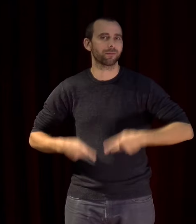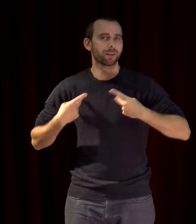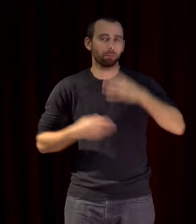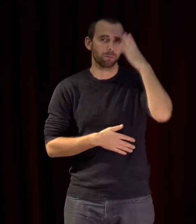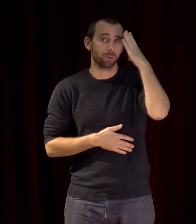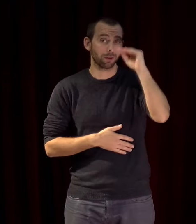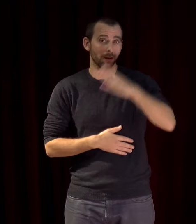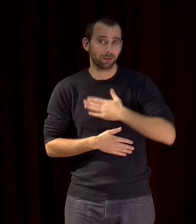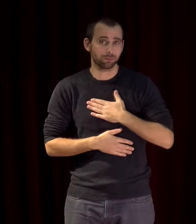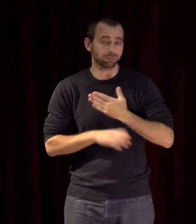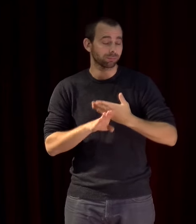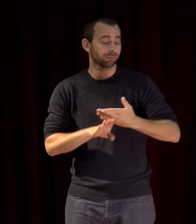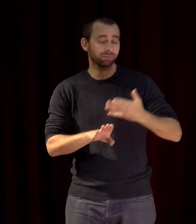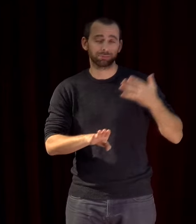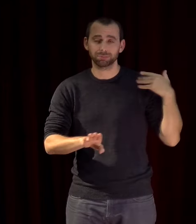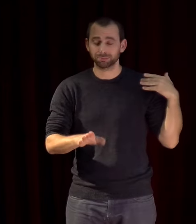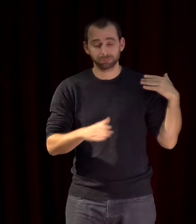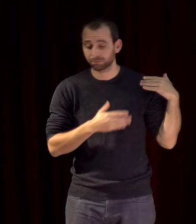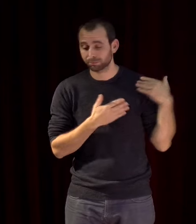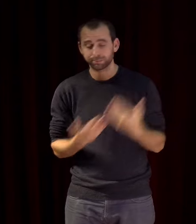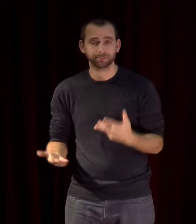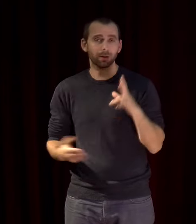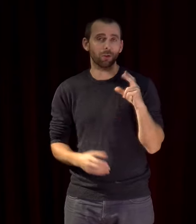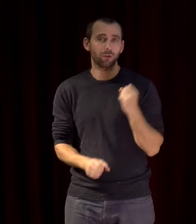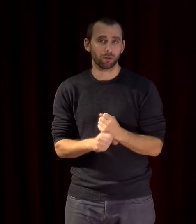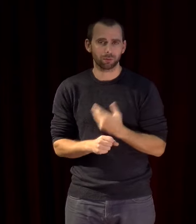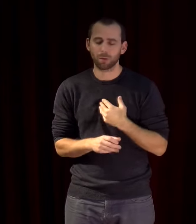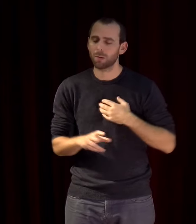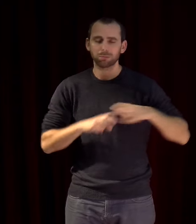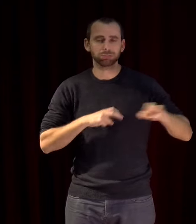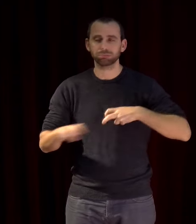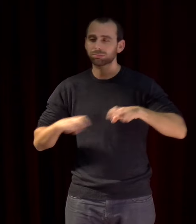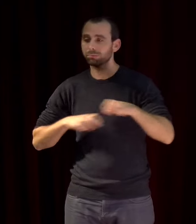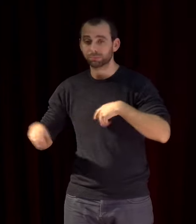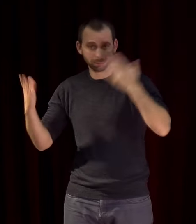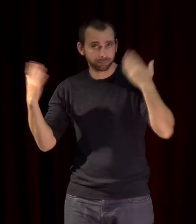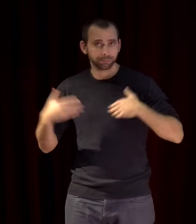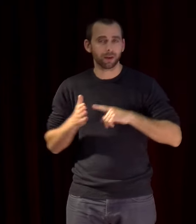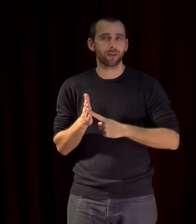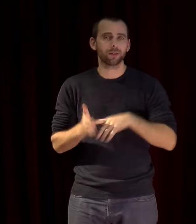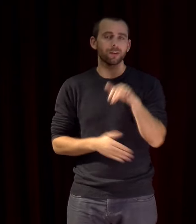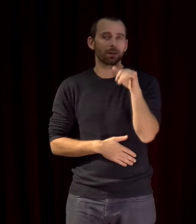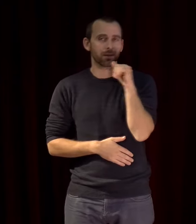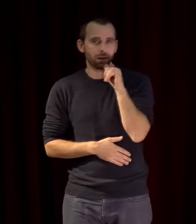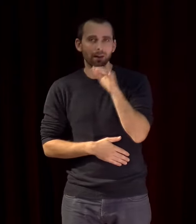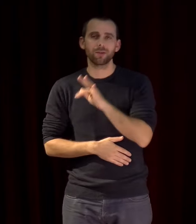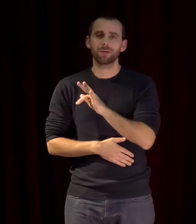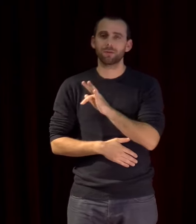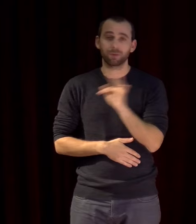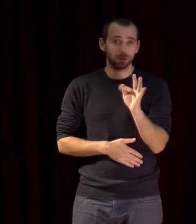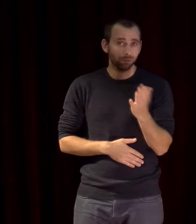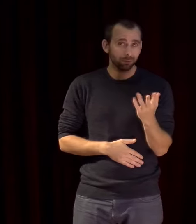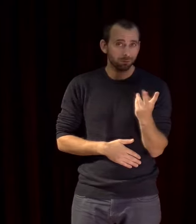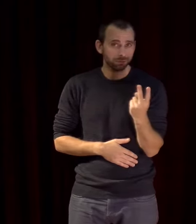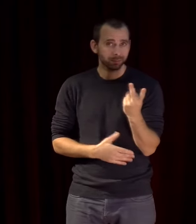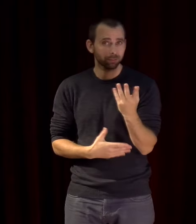J'ai beaucoup bourlingué au Méditerranée à droite et à gauche. Je suis moi-même italienne et française donc déjà là il